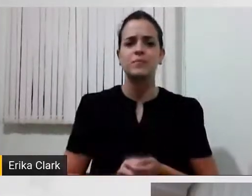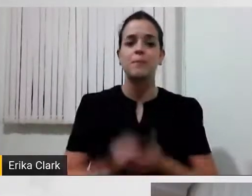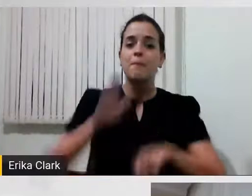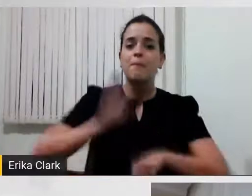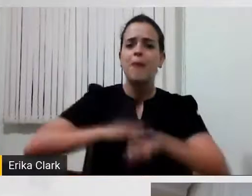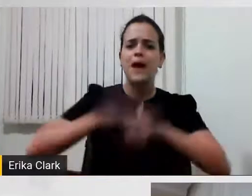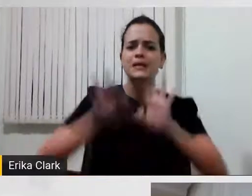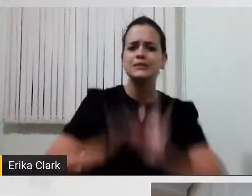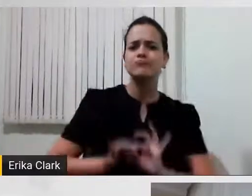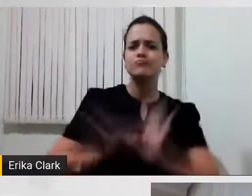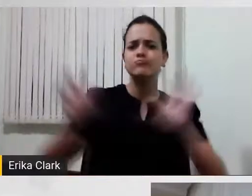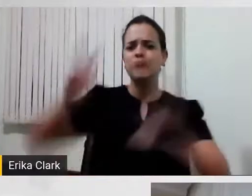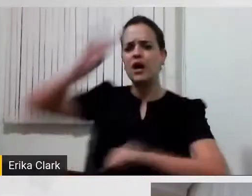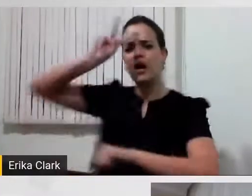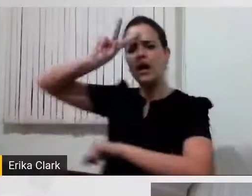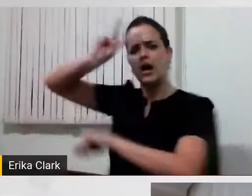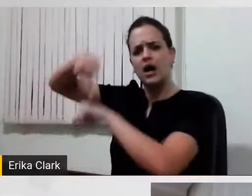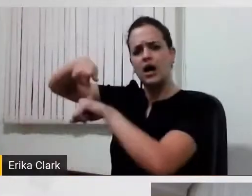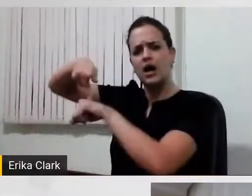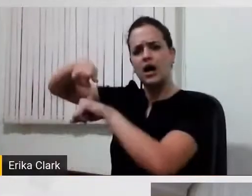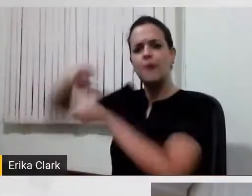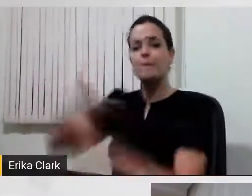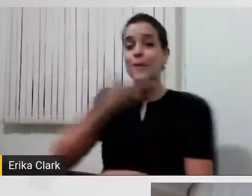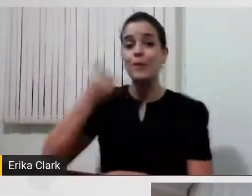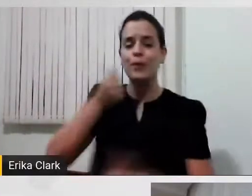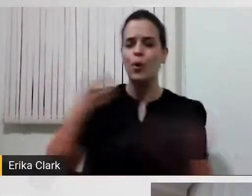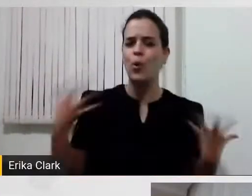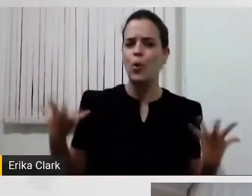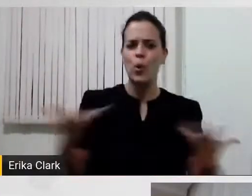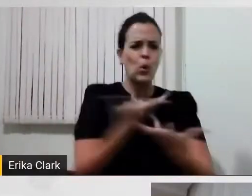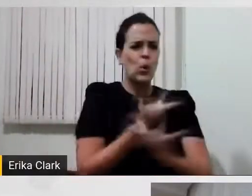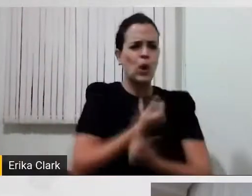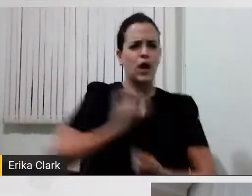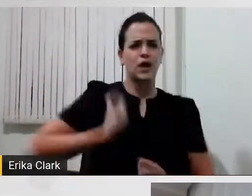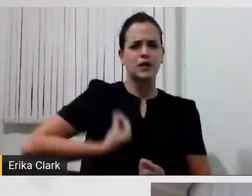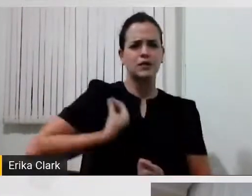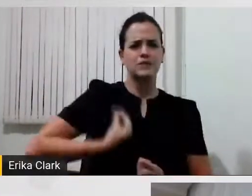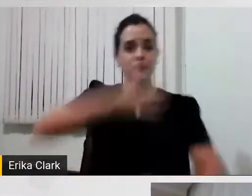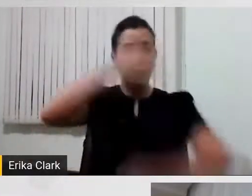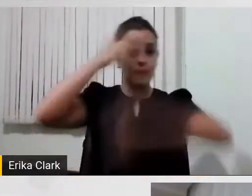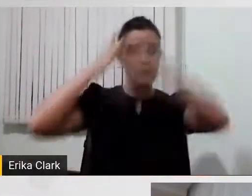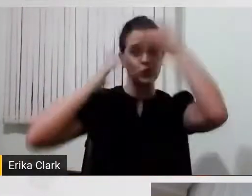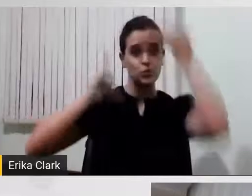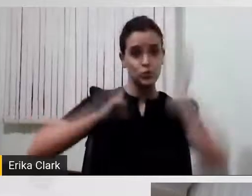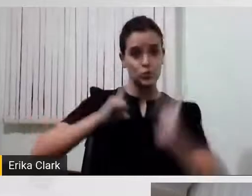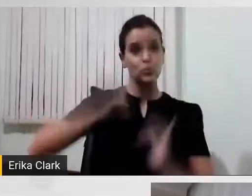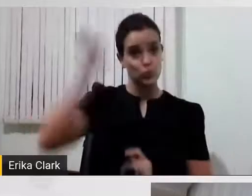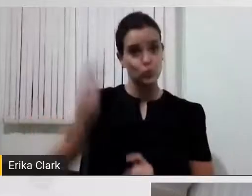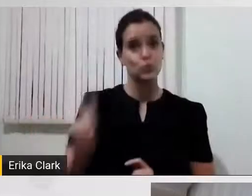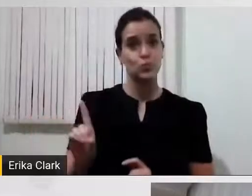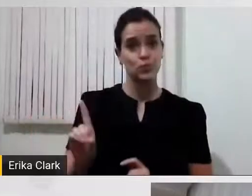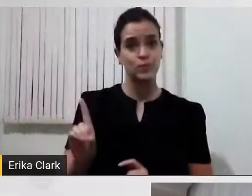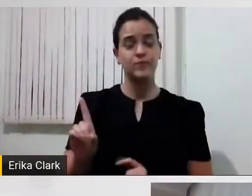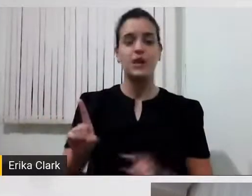autonomia, uma melhor qualidade de vida para a pessoa com deficiência, ou com mobilidade reduzida